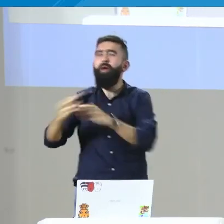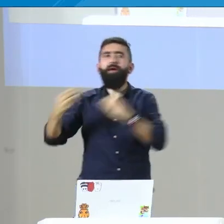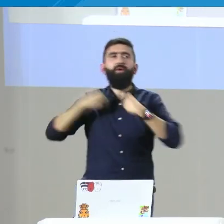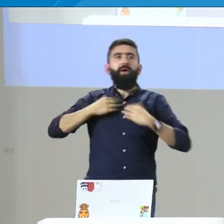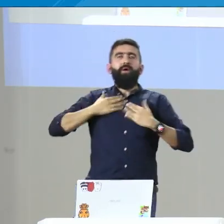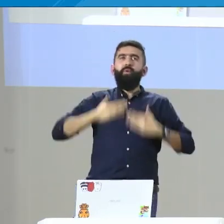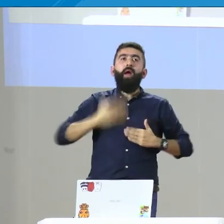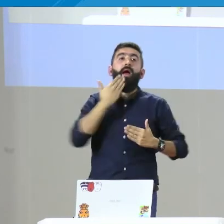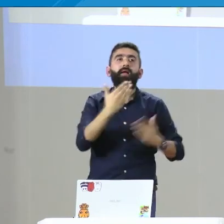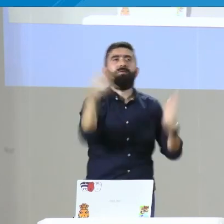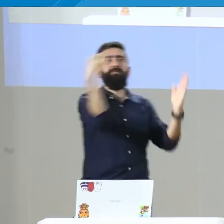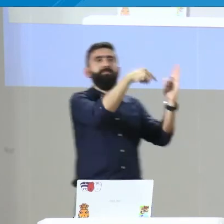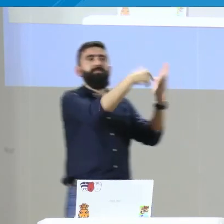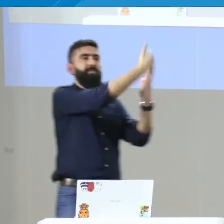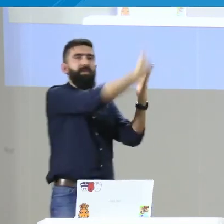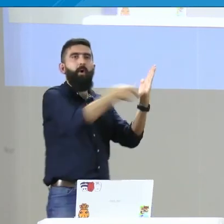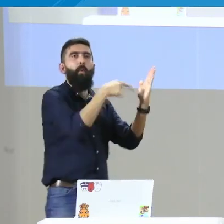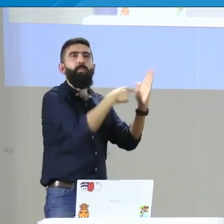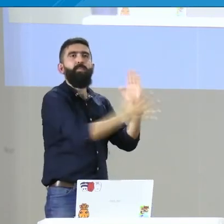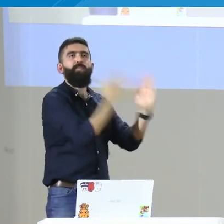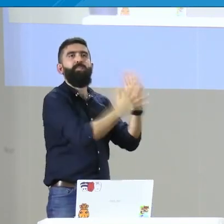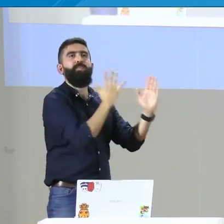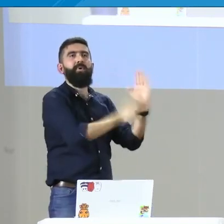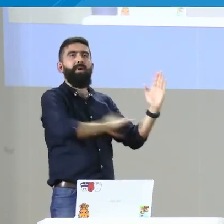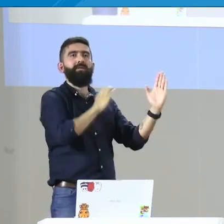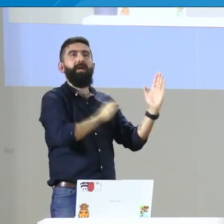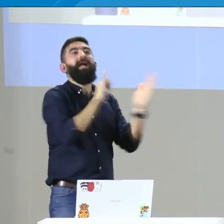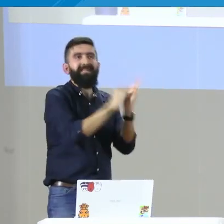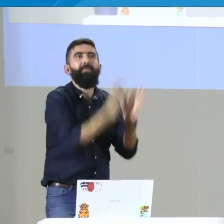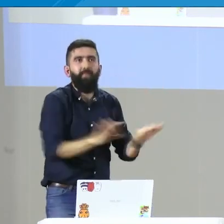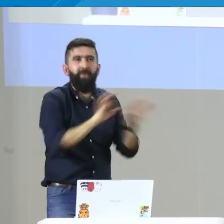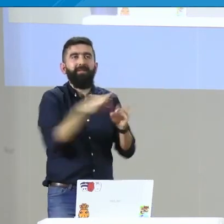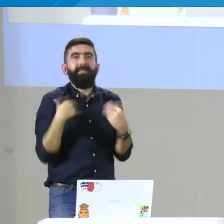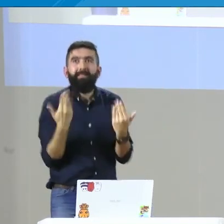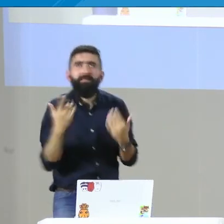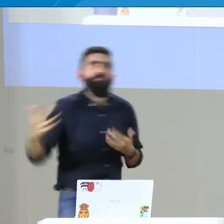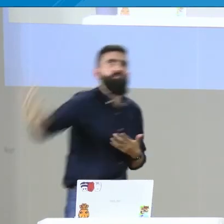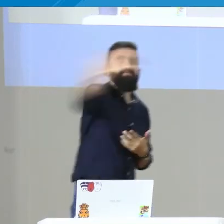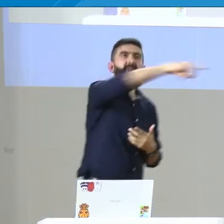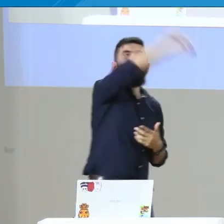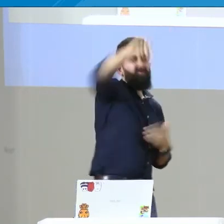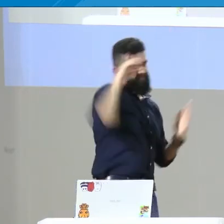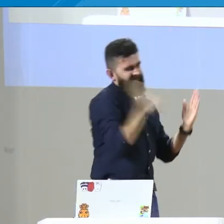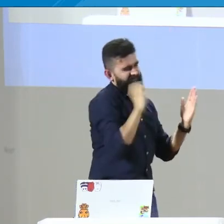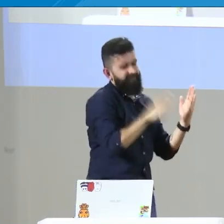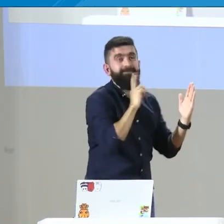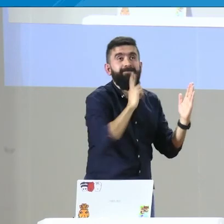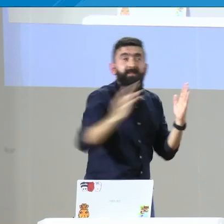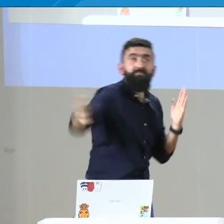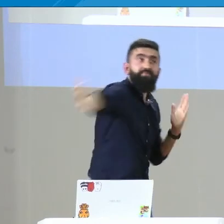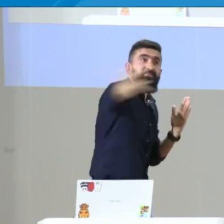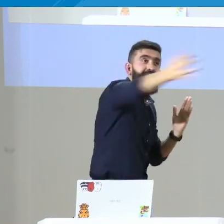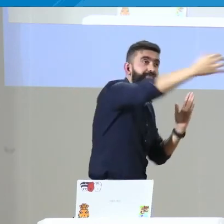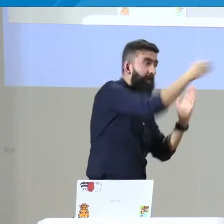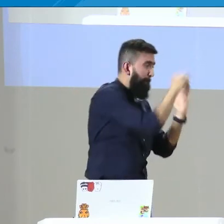gobierno y poder generar esos accesos que tanto estamos buscando y cómo lo vamos a lograr con la información de este estudio, de esa caracterización